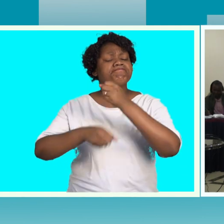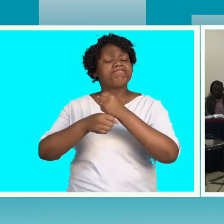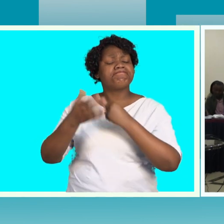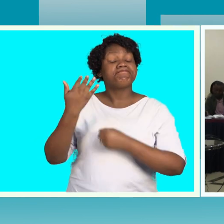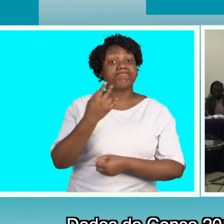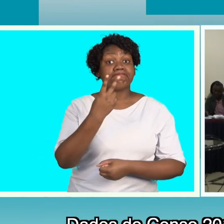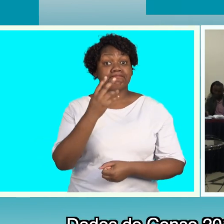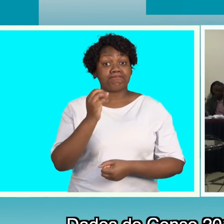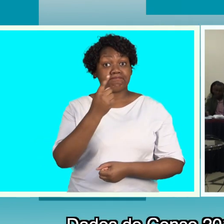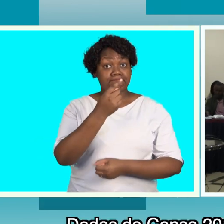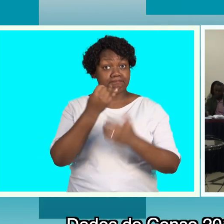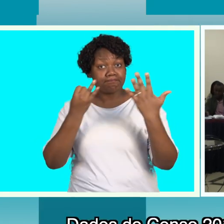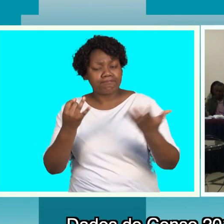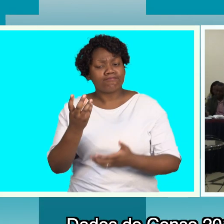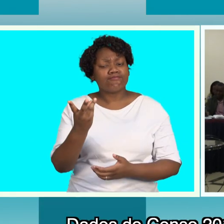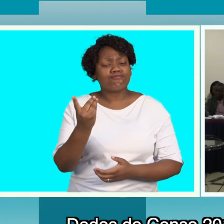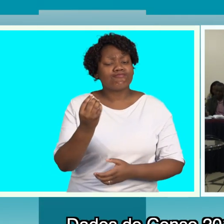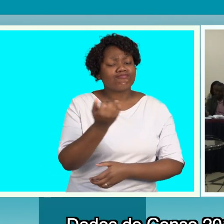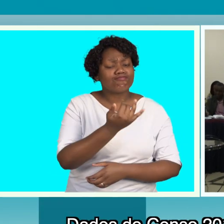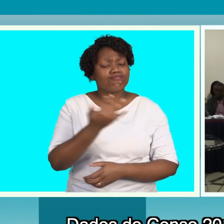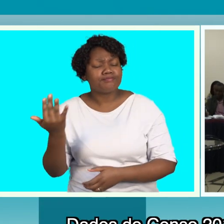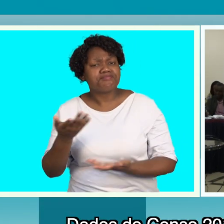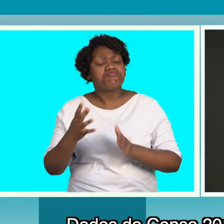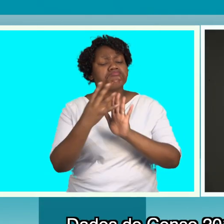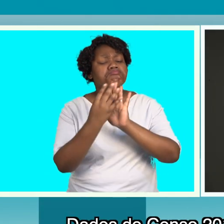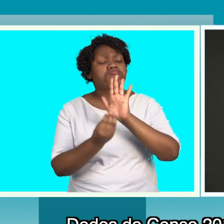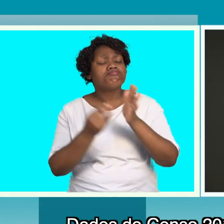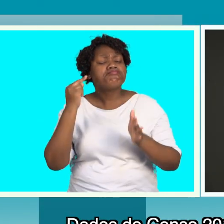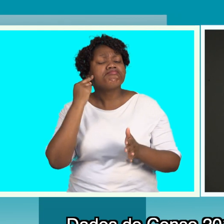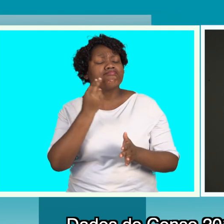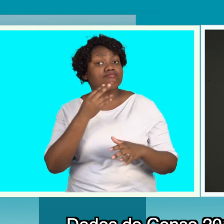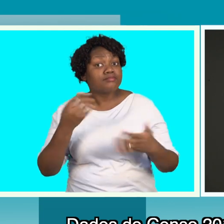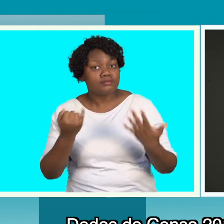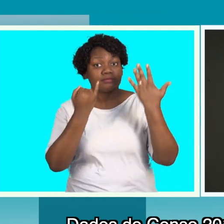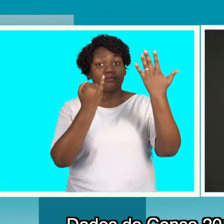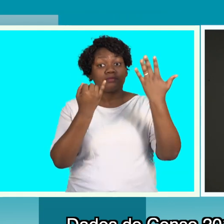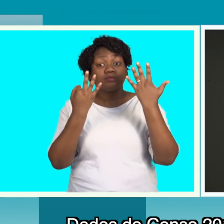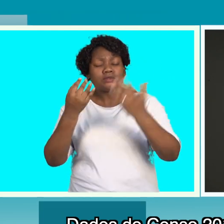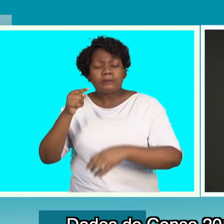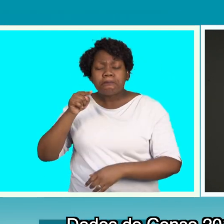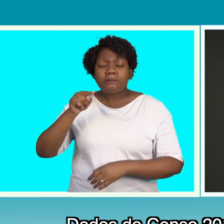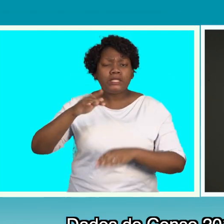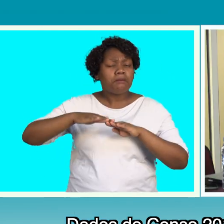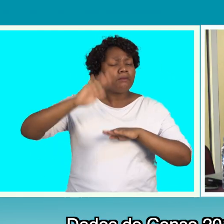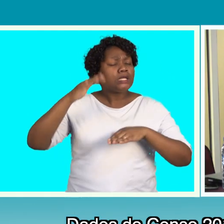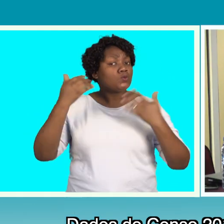Dados do Censo 2017 indicam que existem em Moçambique mais de 68 mil surdos.